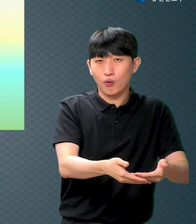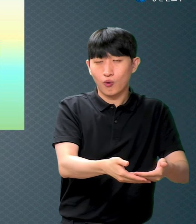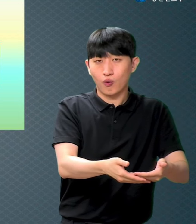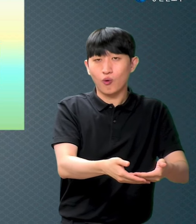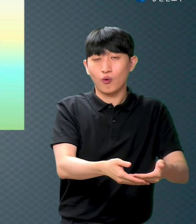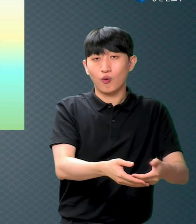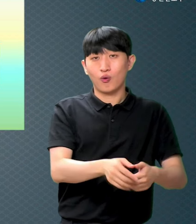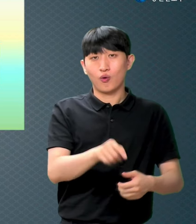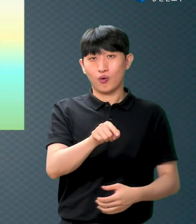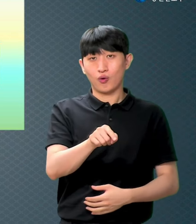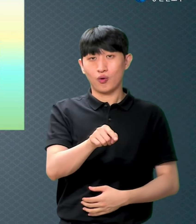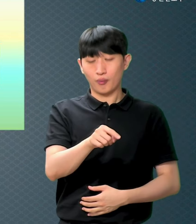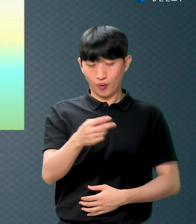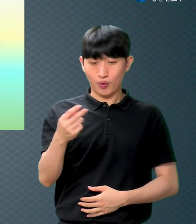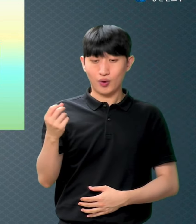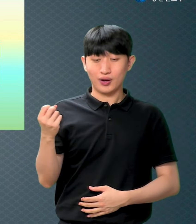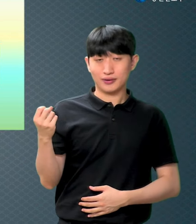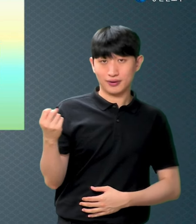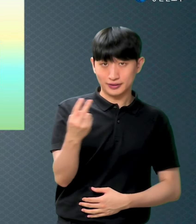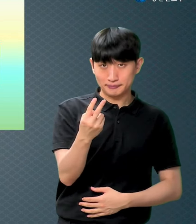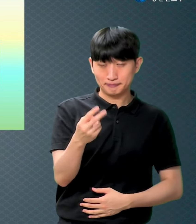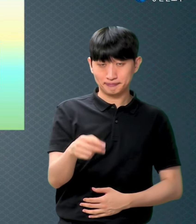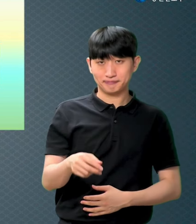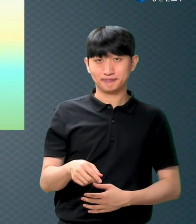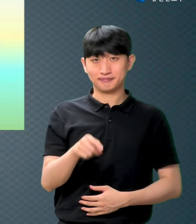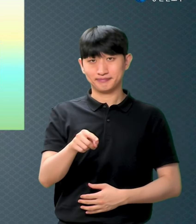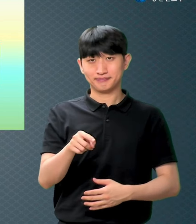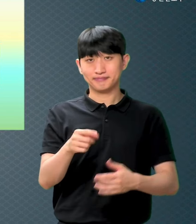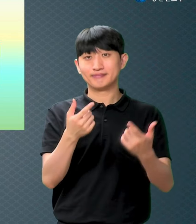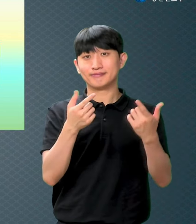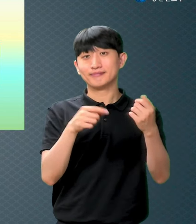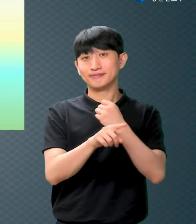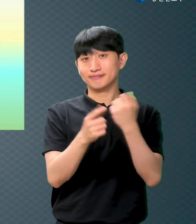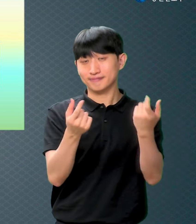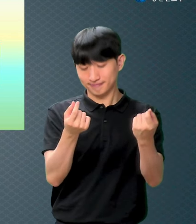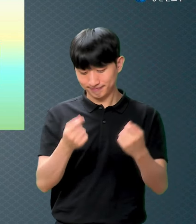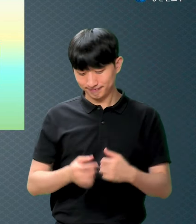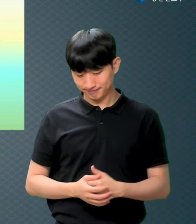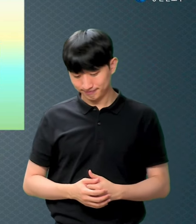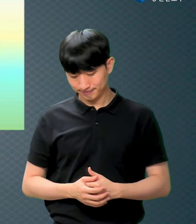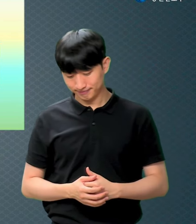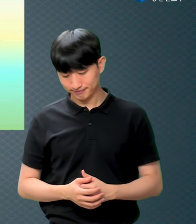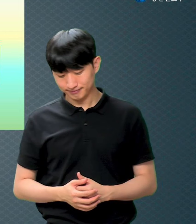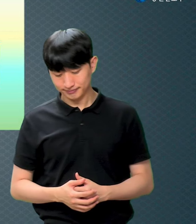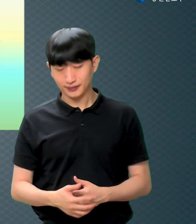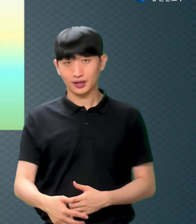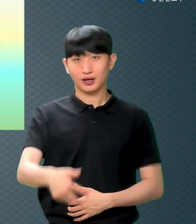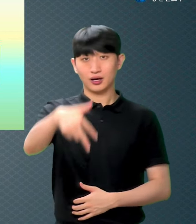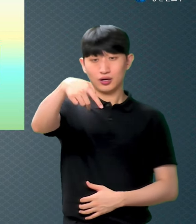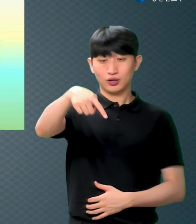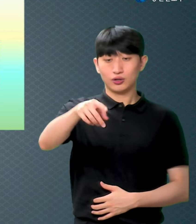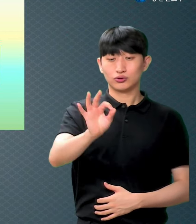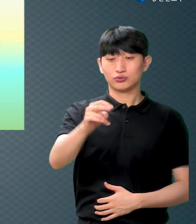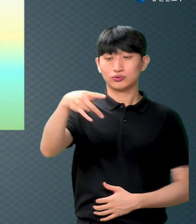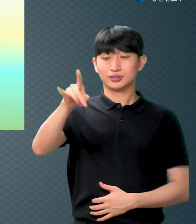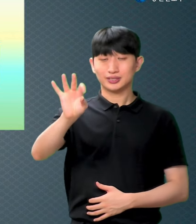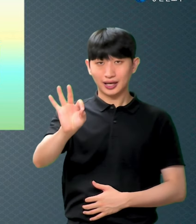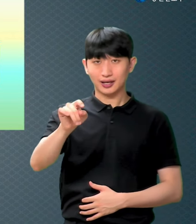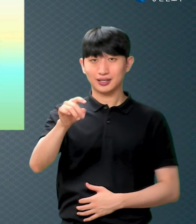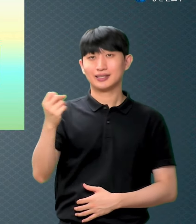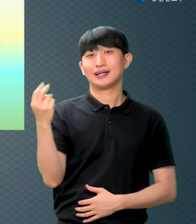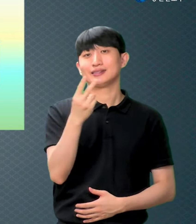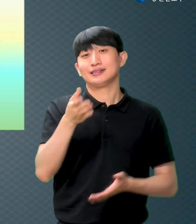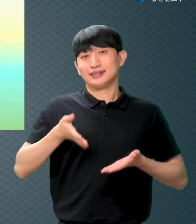거듭이라고 하는 의미가 포함되어 있어요 그래서 중생 그러면 다시 태어나는 거예요